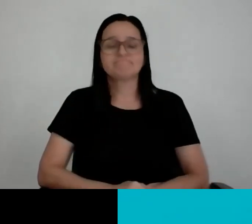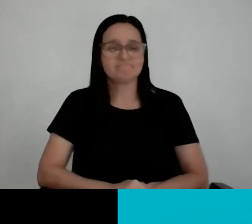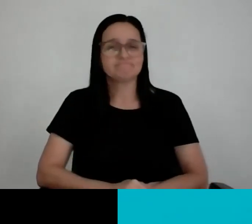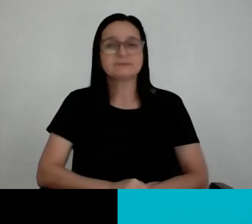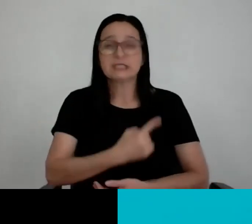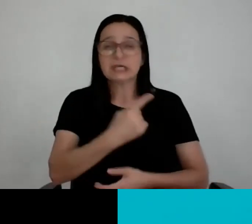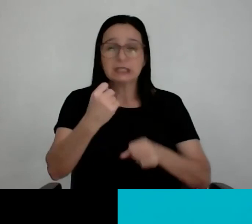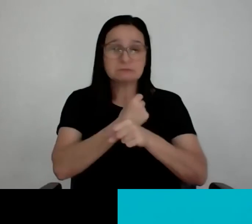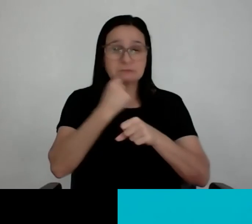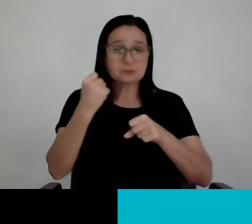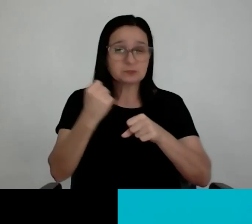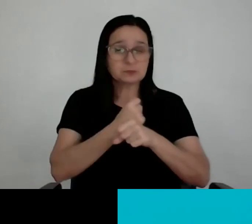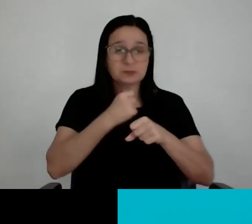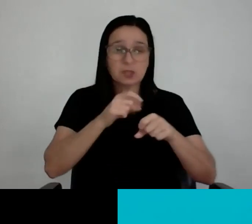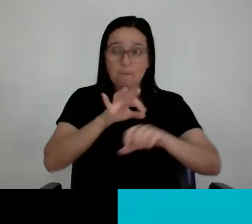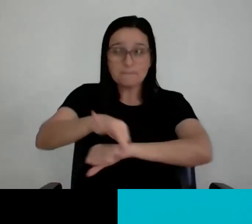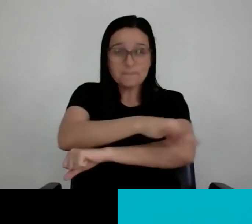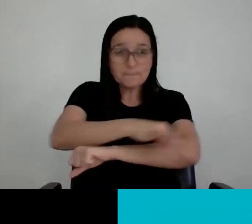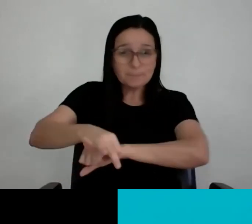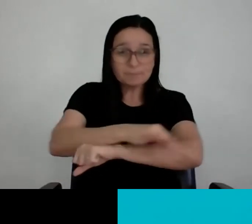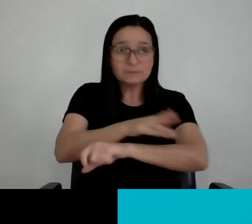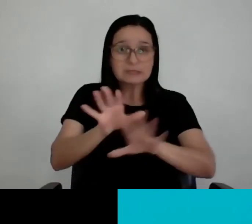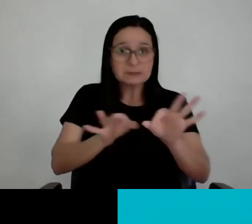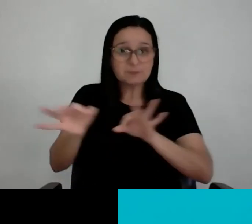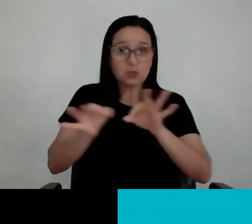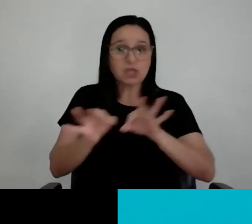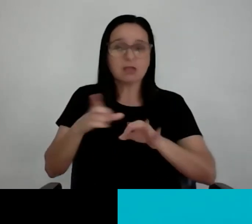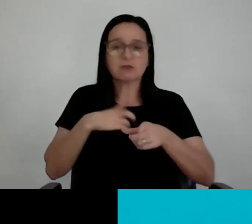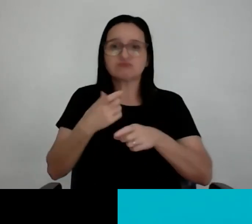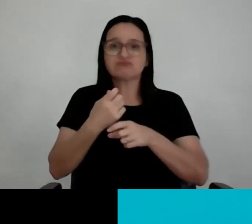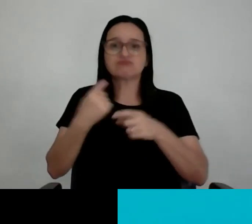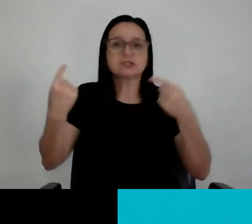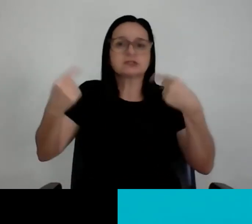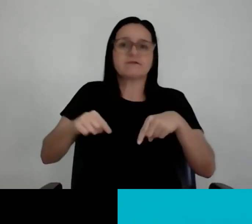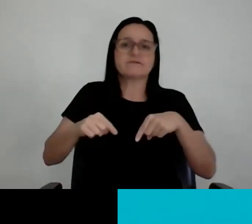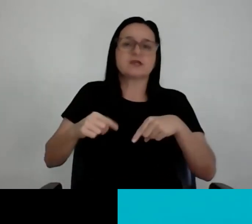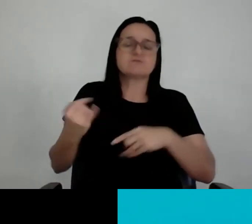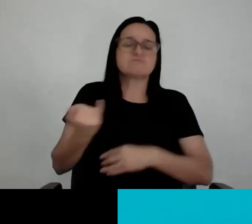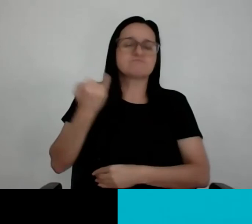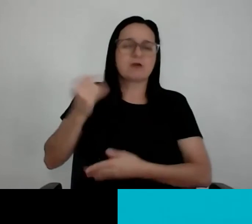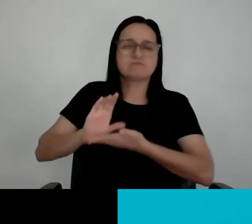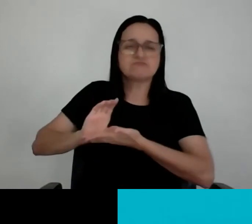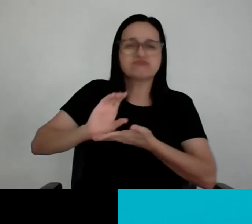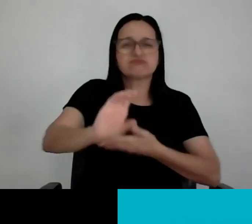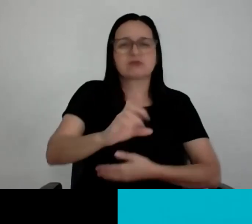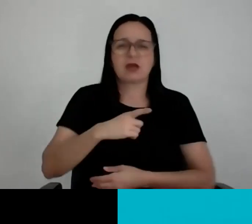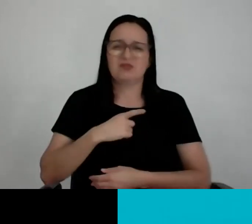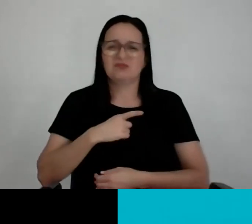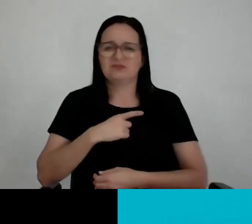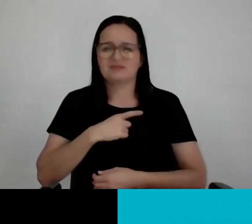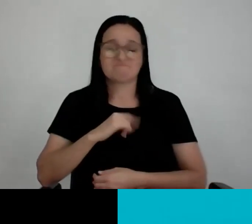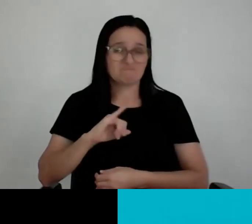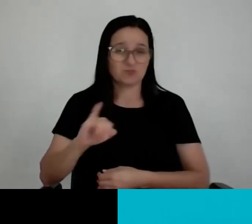desafio, cada projeto tem o seu valor. Eu digo que todo projeto, não importa o tamanho ou o valor, ele é uma oportunidade.